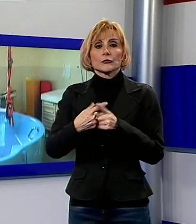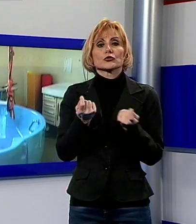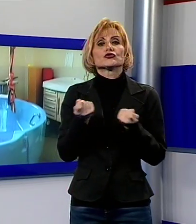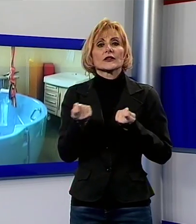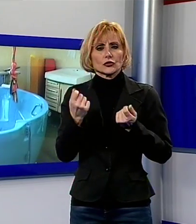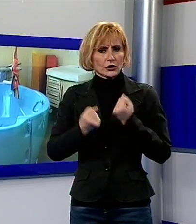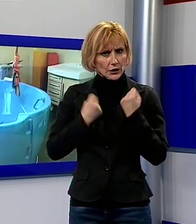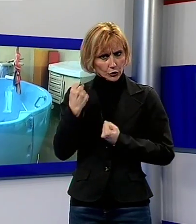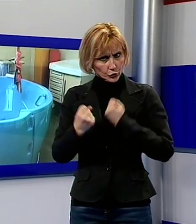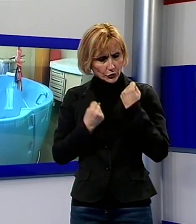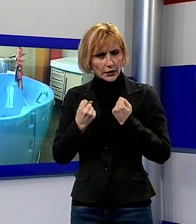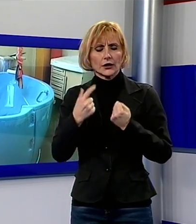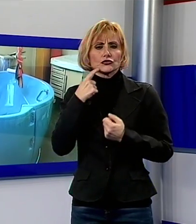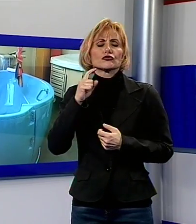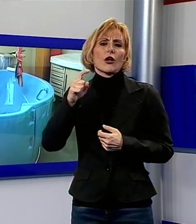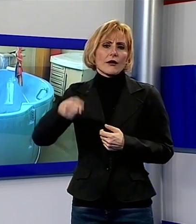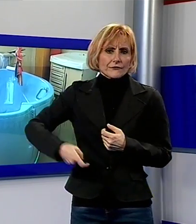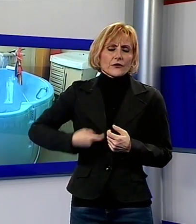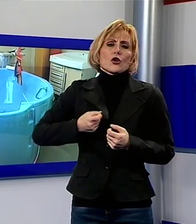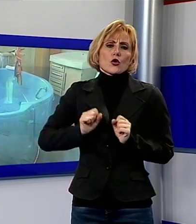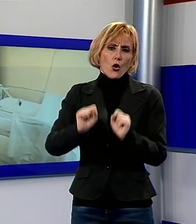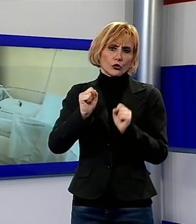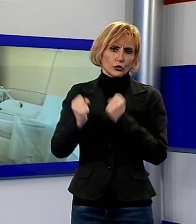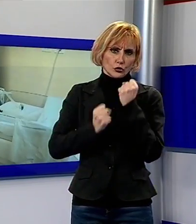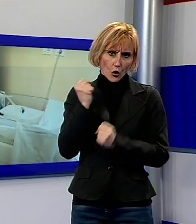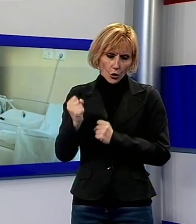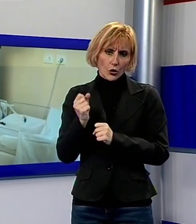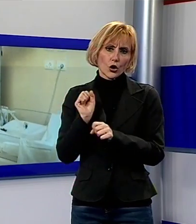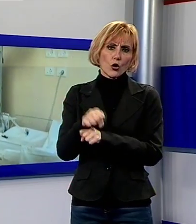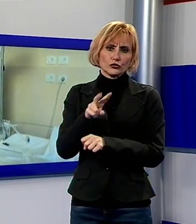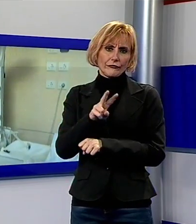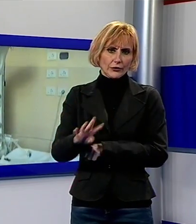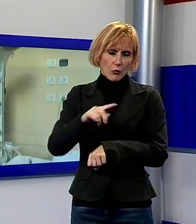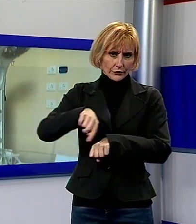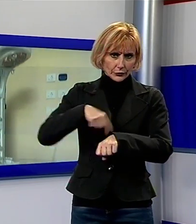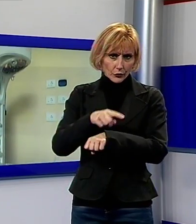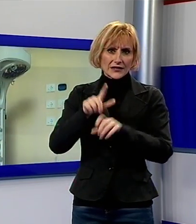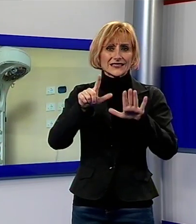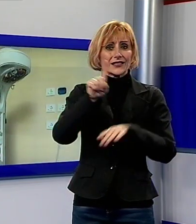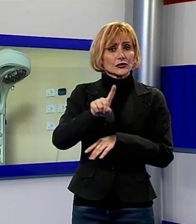garantita la parto analgesia gratuita nelle 24 ore, 7 giorni su 7.